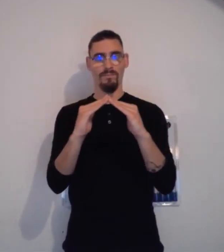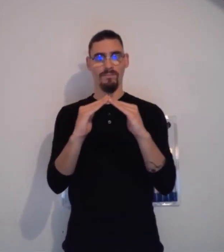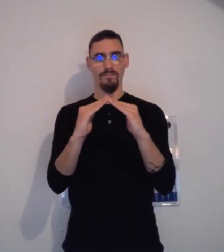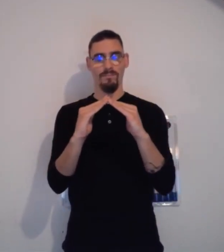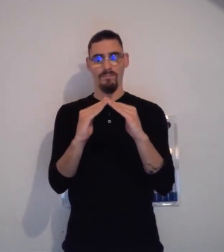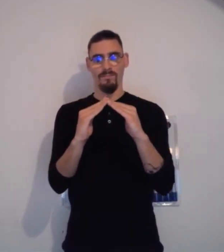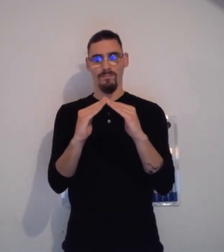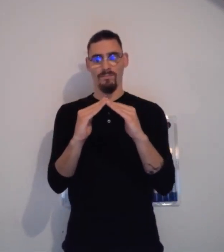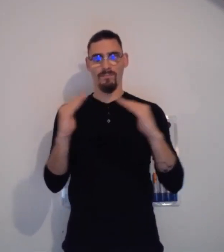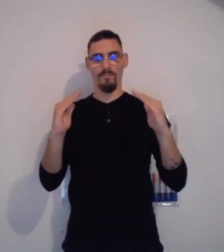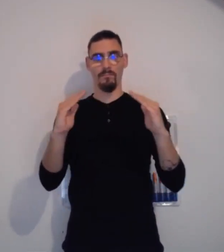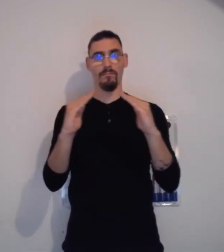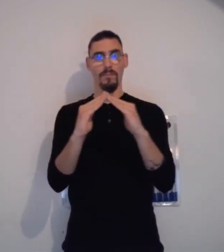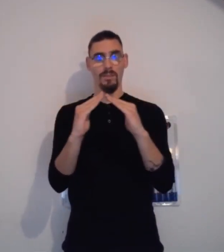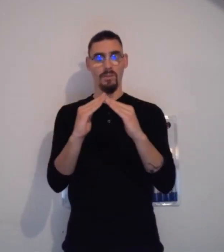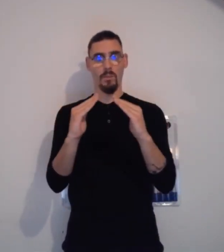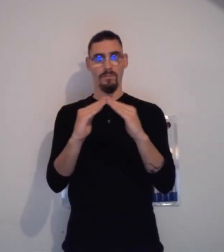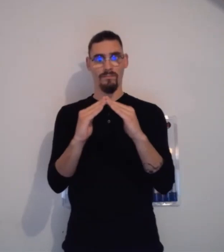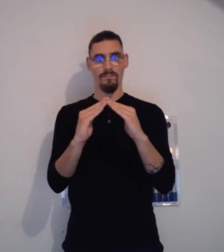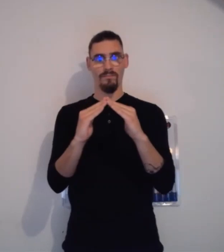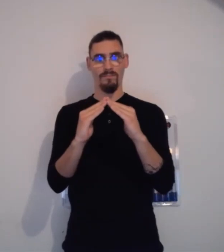Celui-là, je tapote avec mes deux mains.